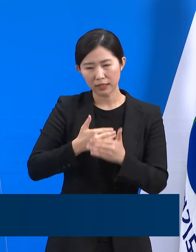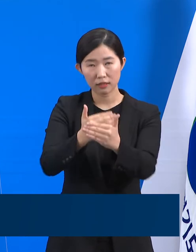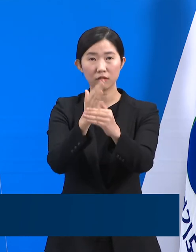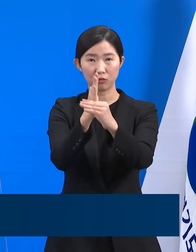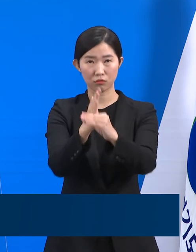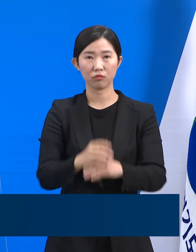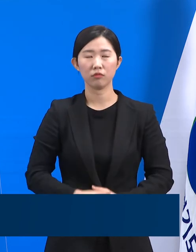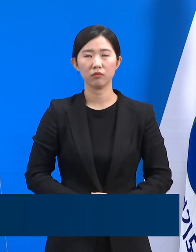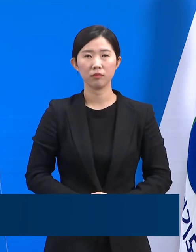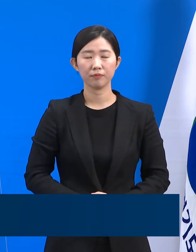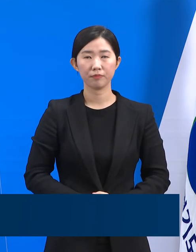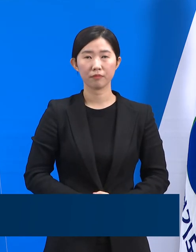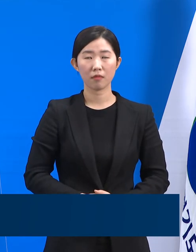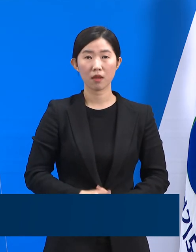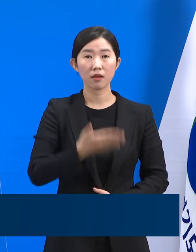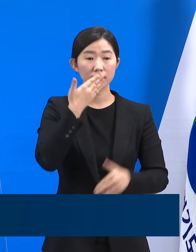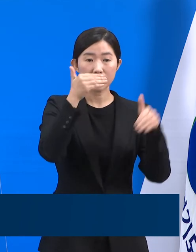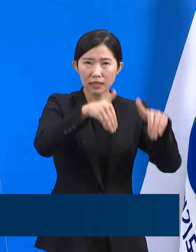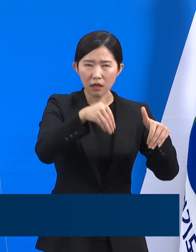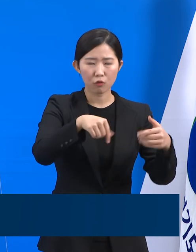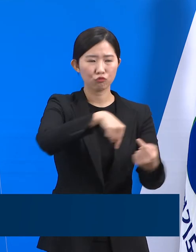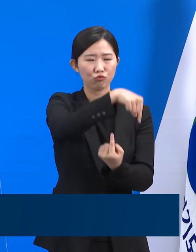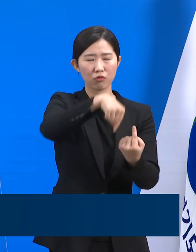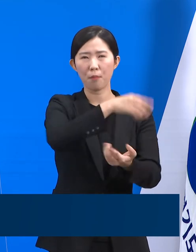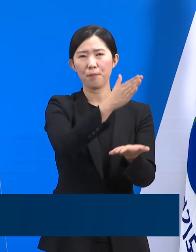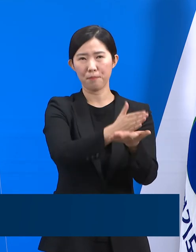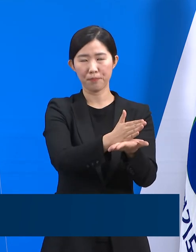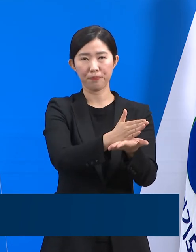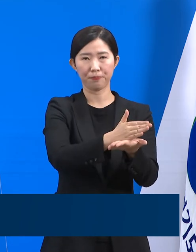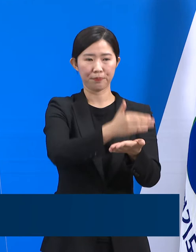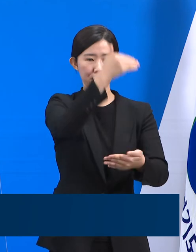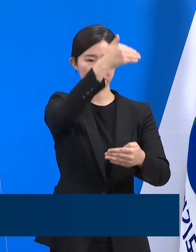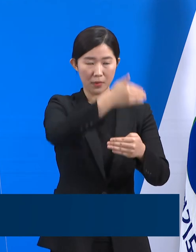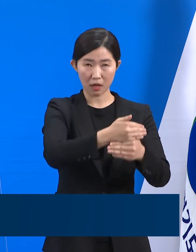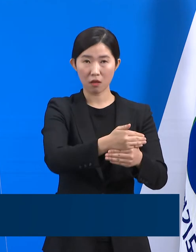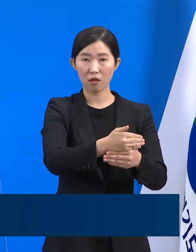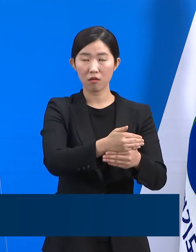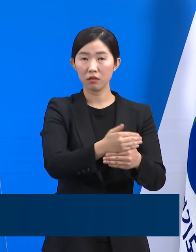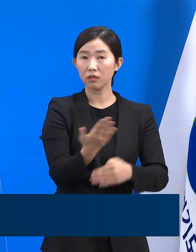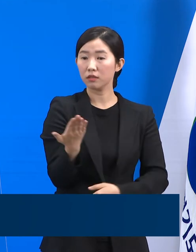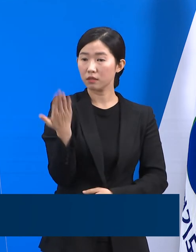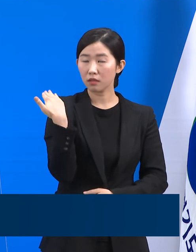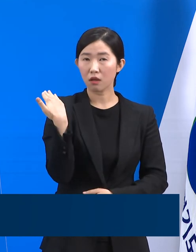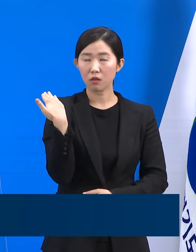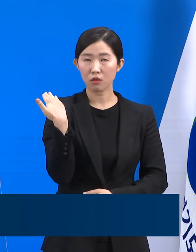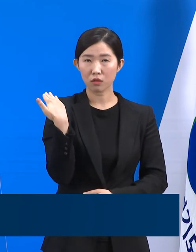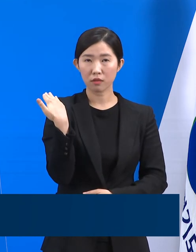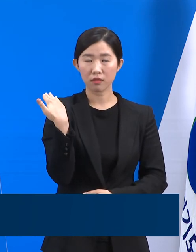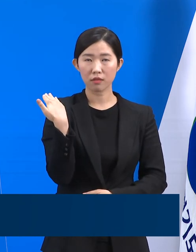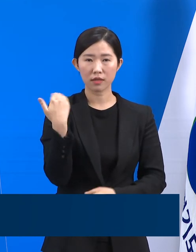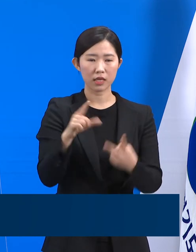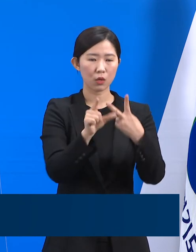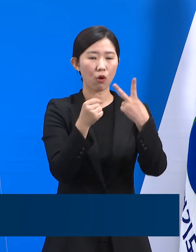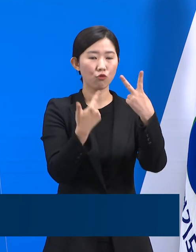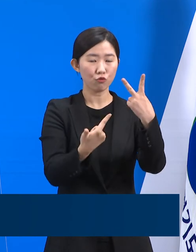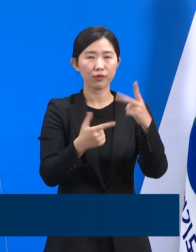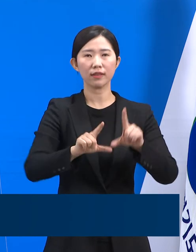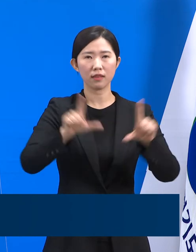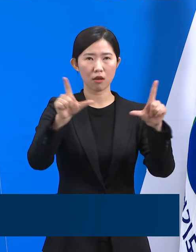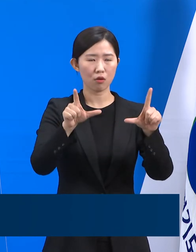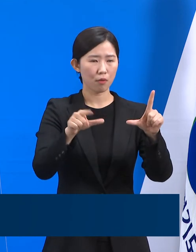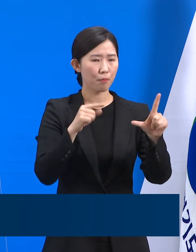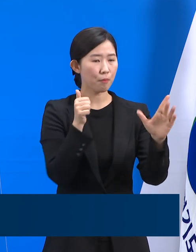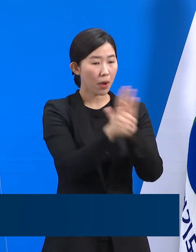해당 식당은 영업을 중단하였으며 지난 6일 방문자 검사를 위한 문자를 일과에 발송하였습니다.